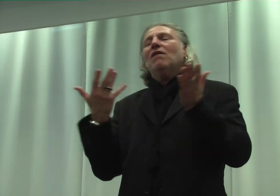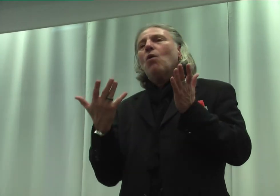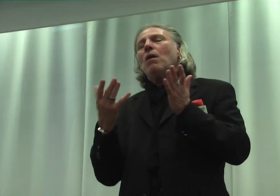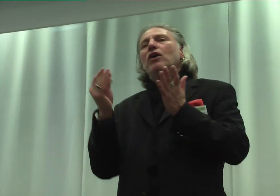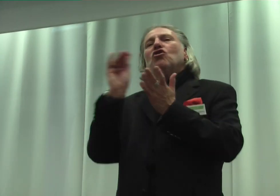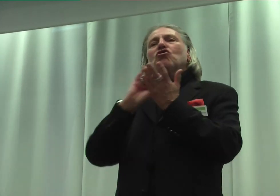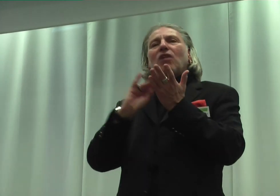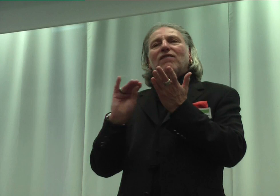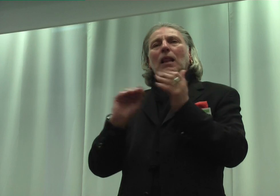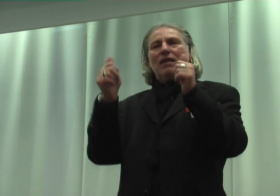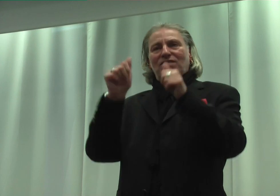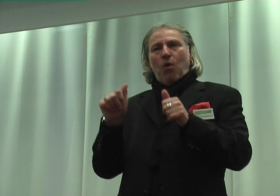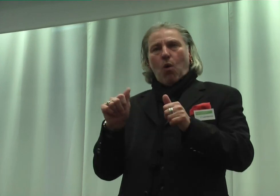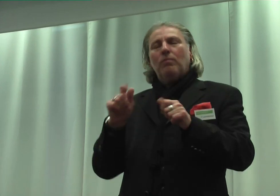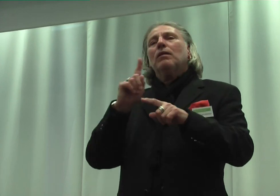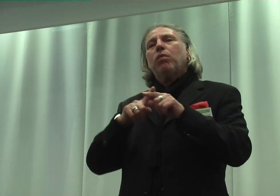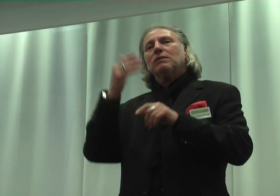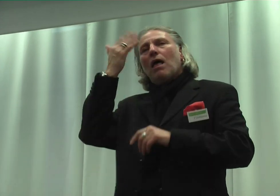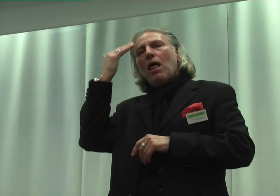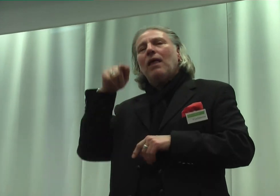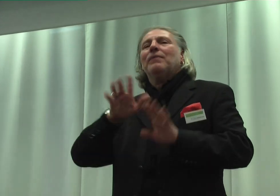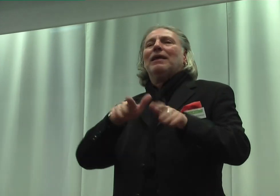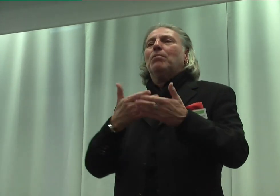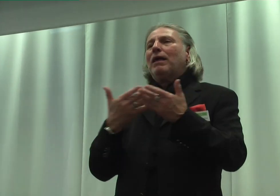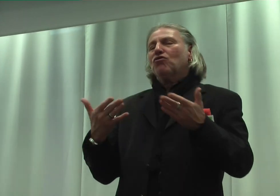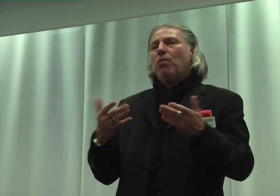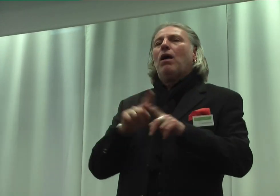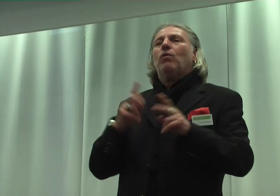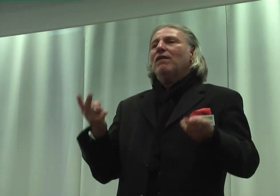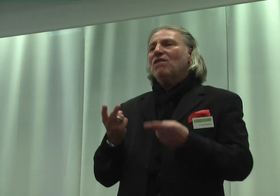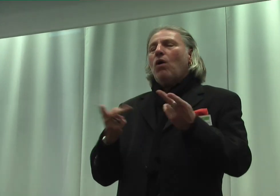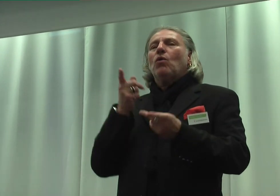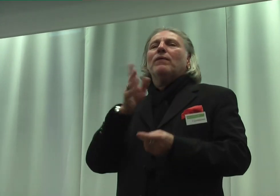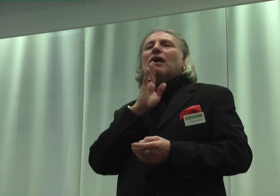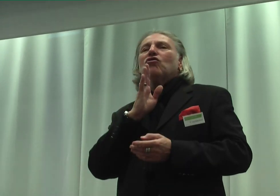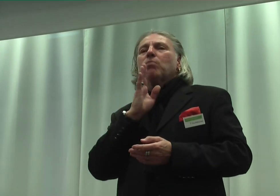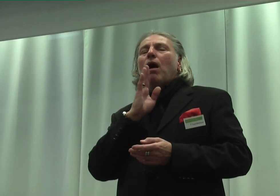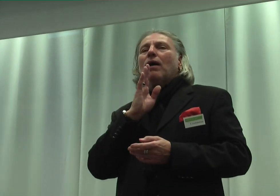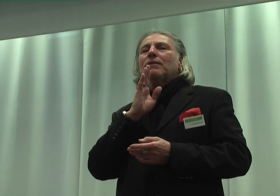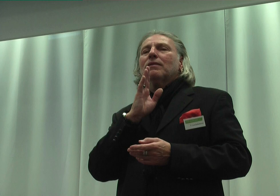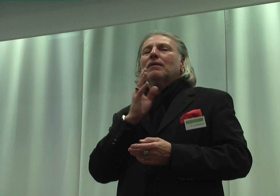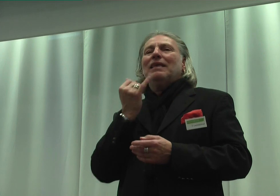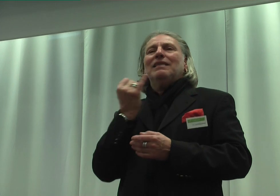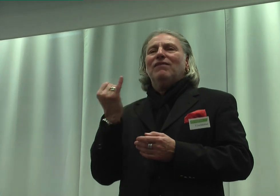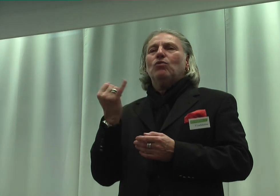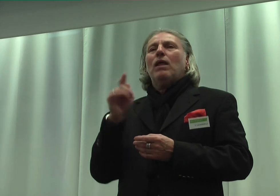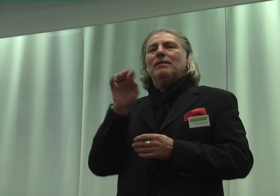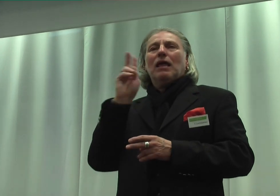Formen sowie das Erlernen der Gebärdensprache und Förderung der Sprachen, Identität der Behörden besonders